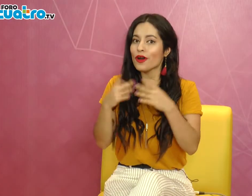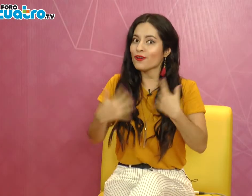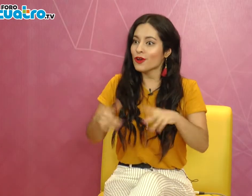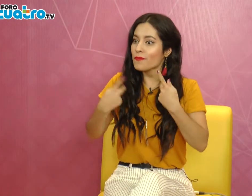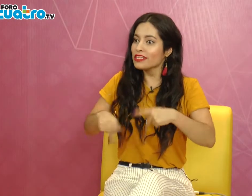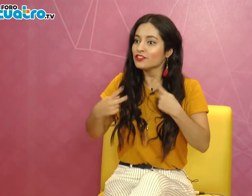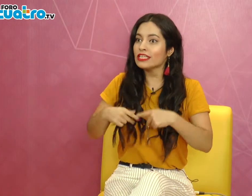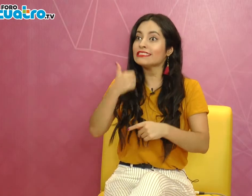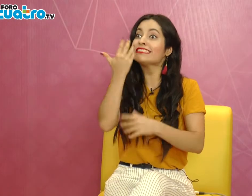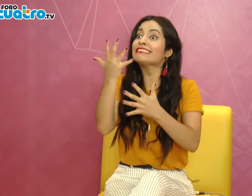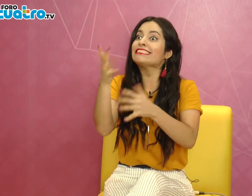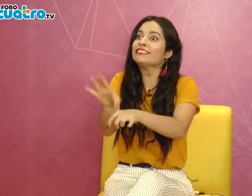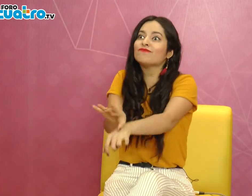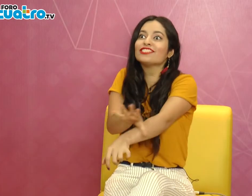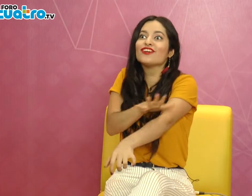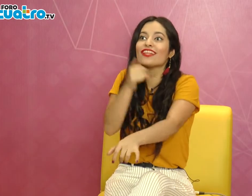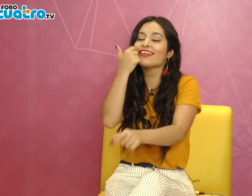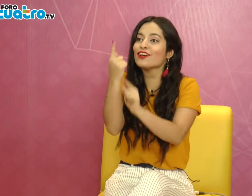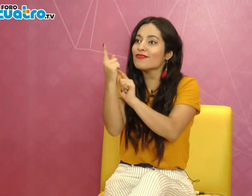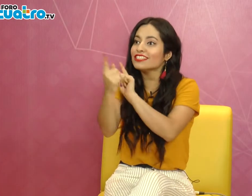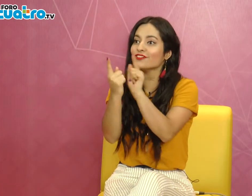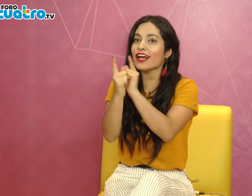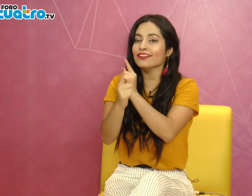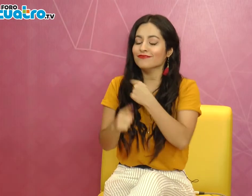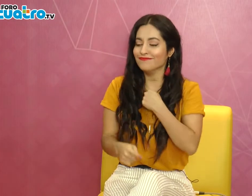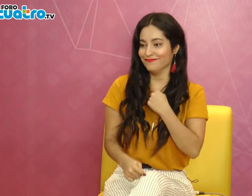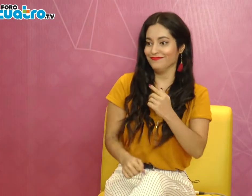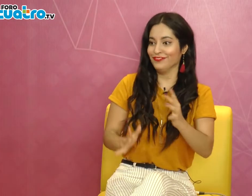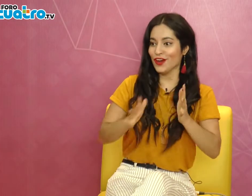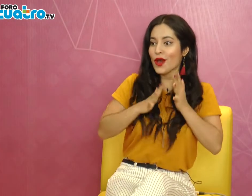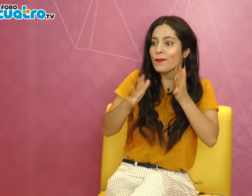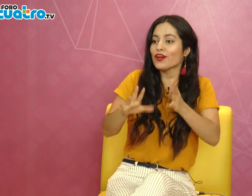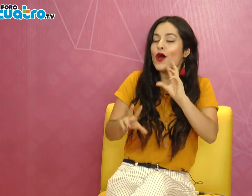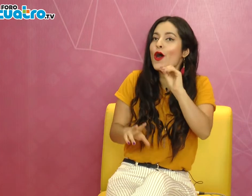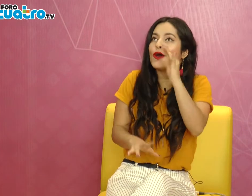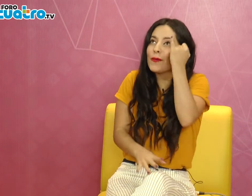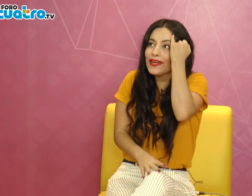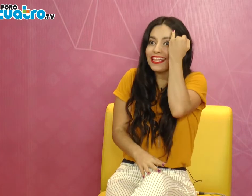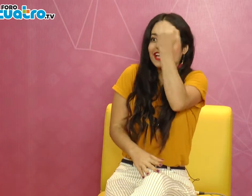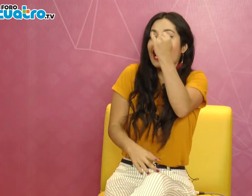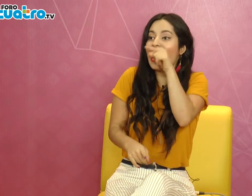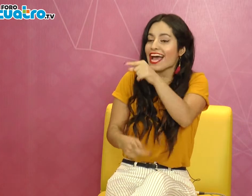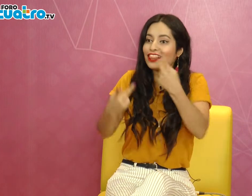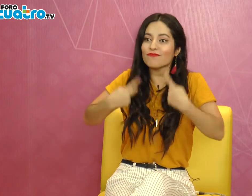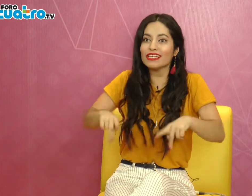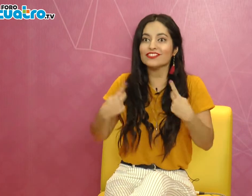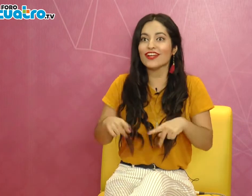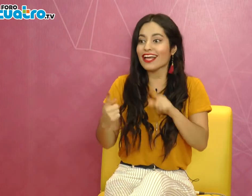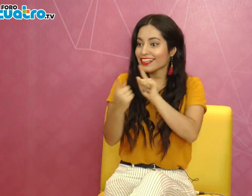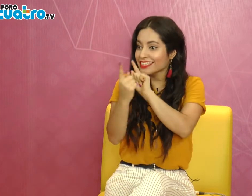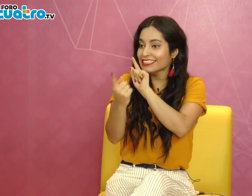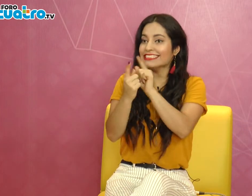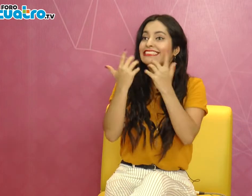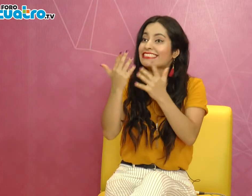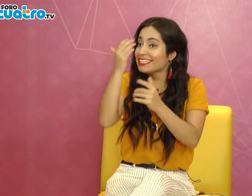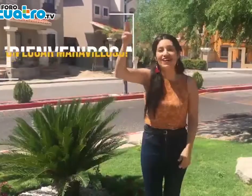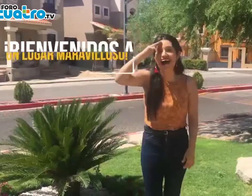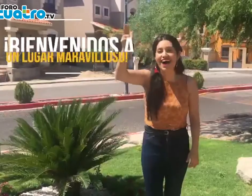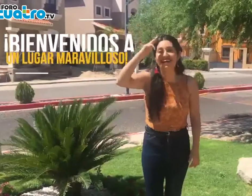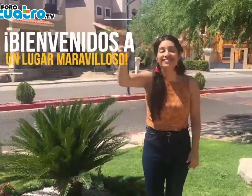verdad es que estoy muy feliz, muy sorprendida. Me emociona mucho cuando las personas se me acercan o empiezan a comentar